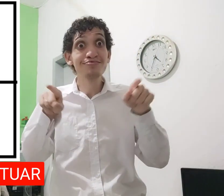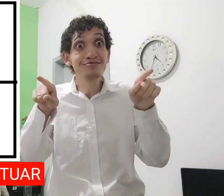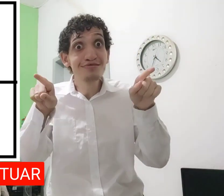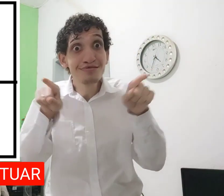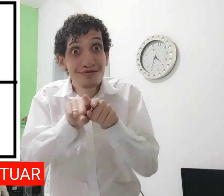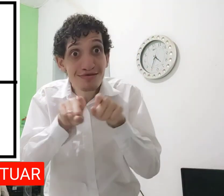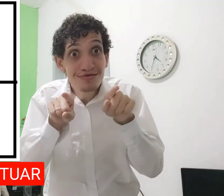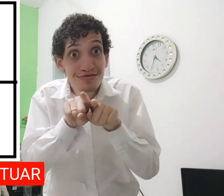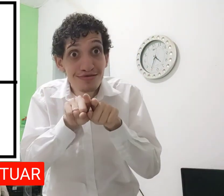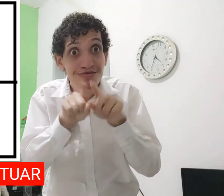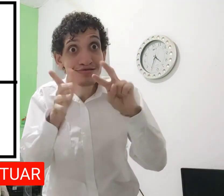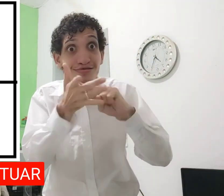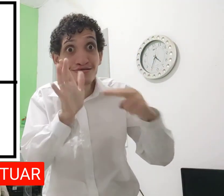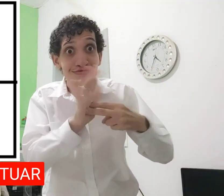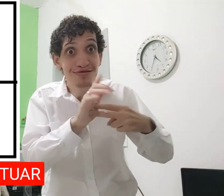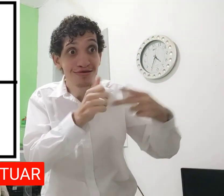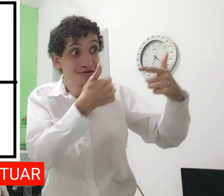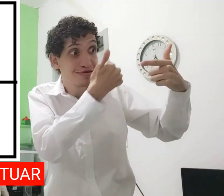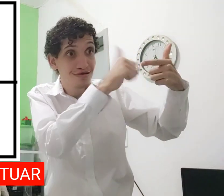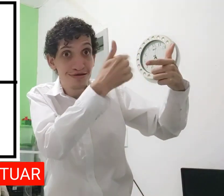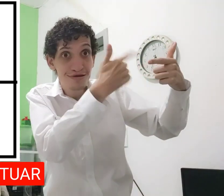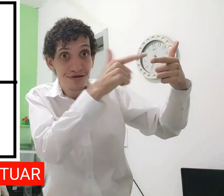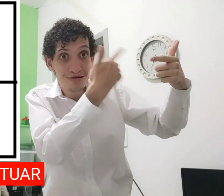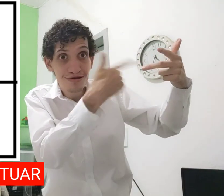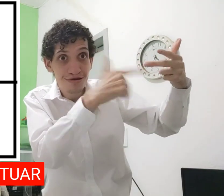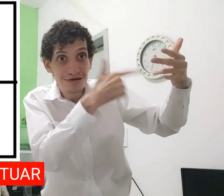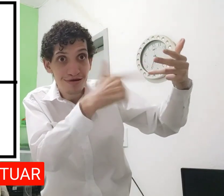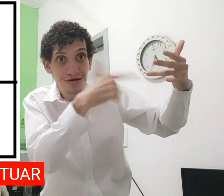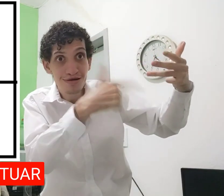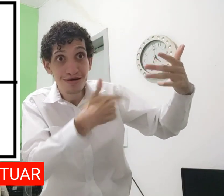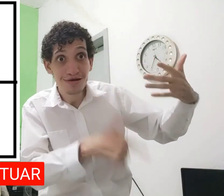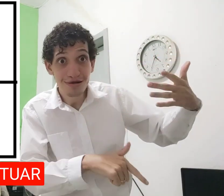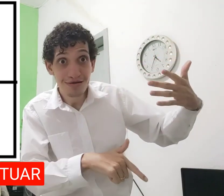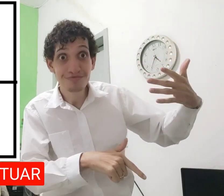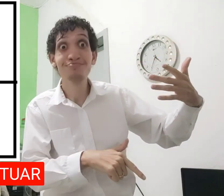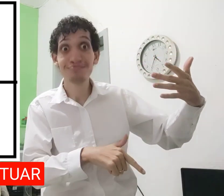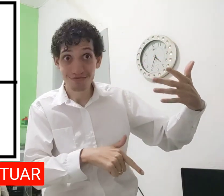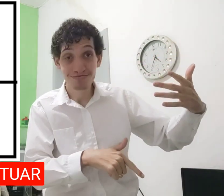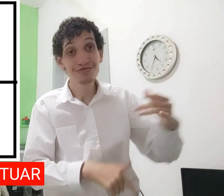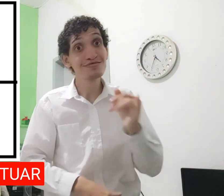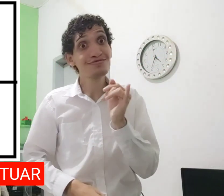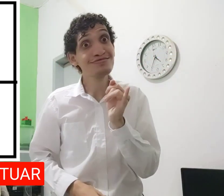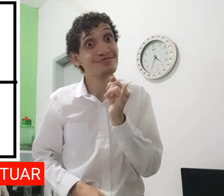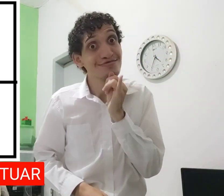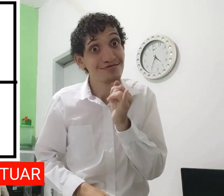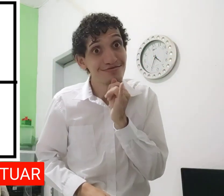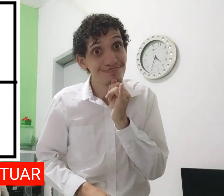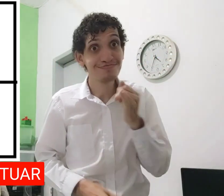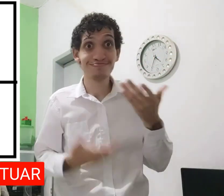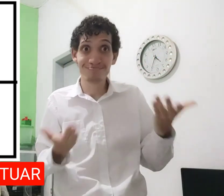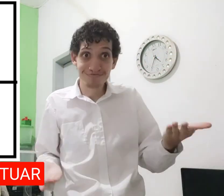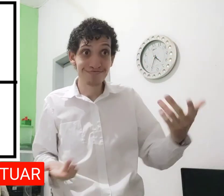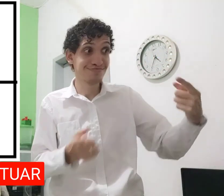assim ou fazer assim, também significam outras. É, por exemplo,